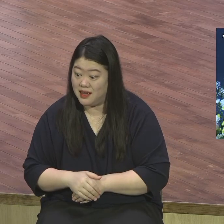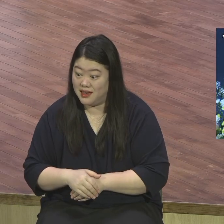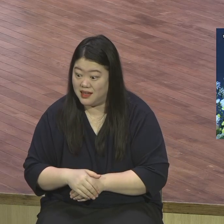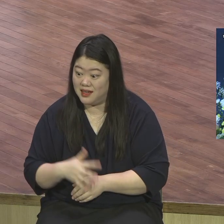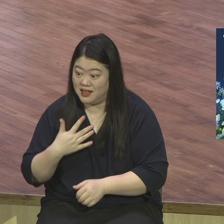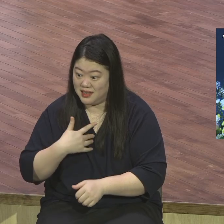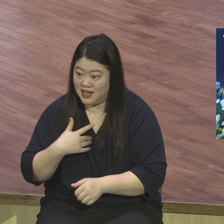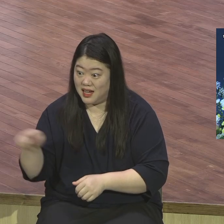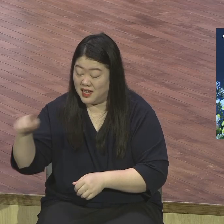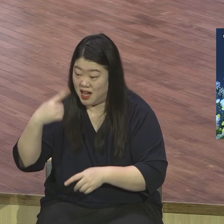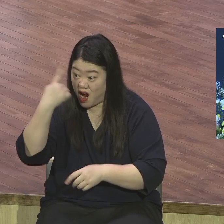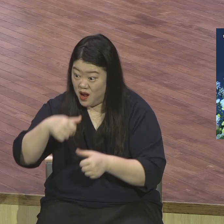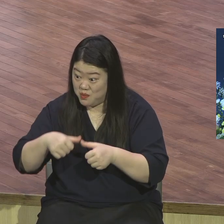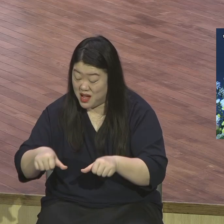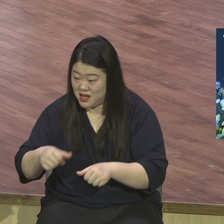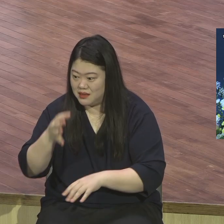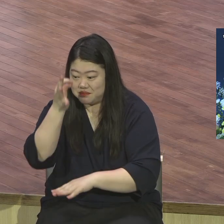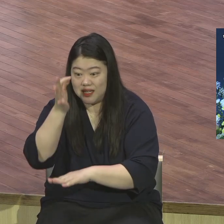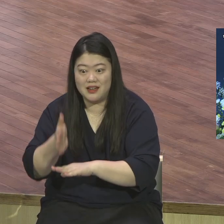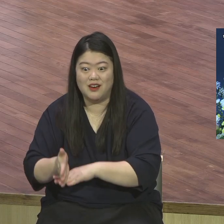근본 문제를 말하는 게 내가 지금 근본 문제 지금